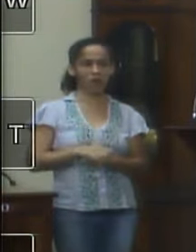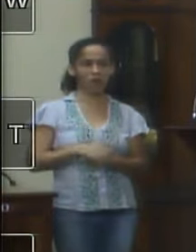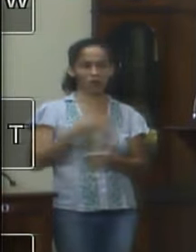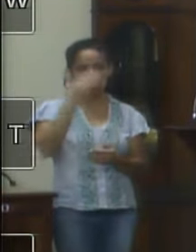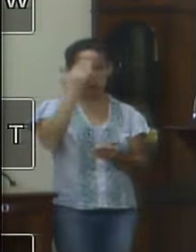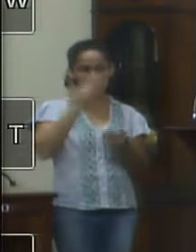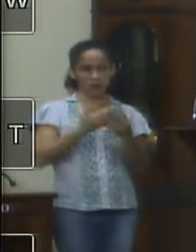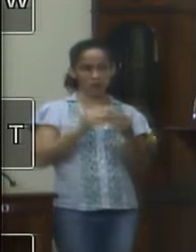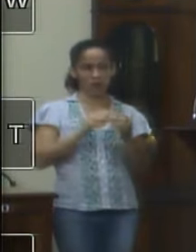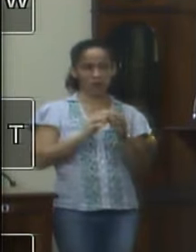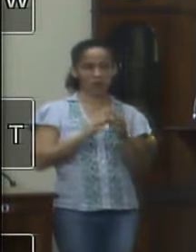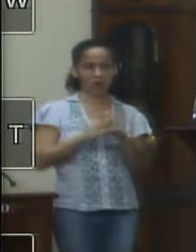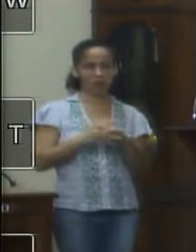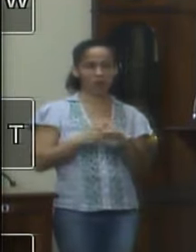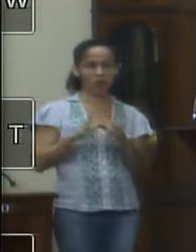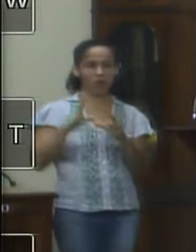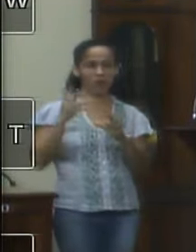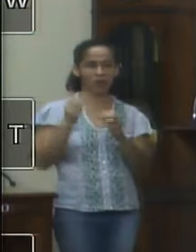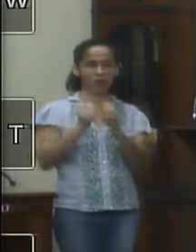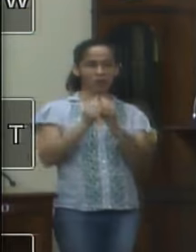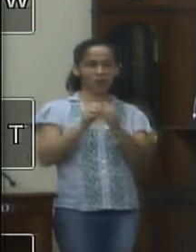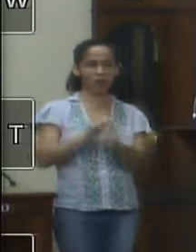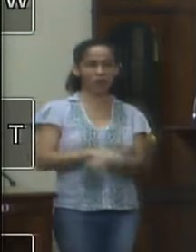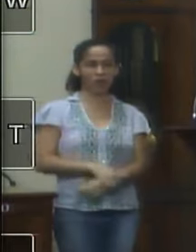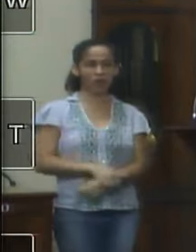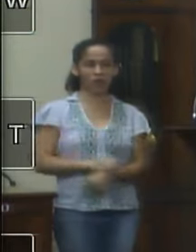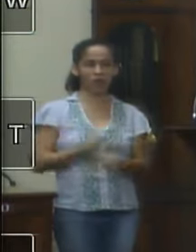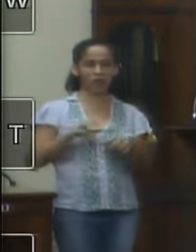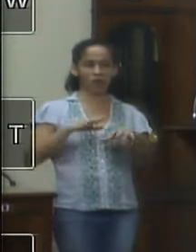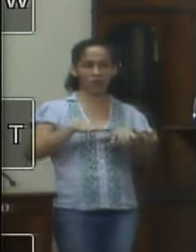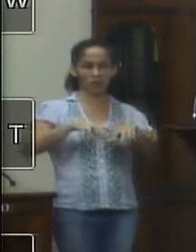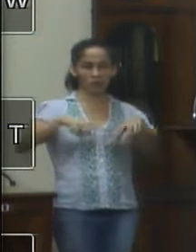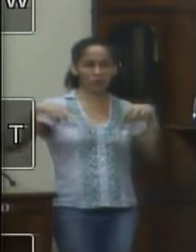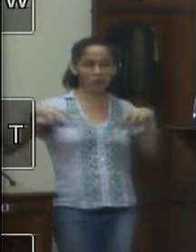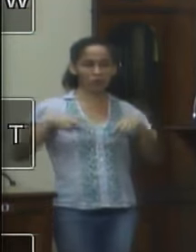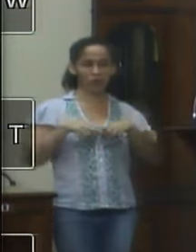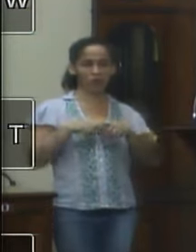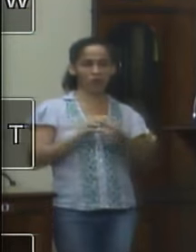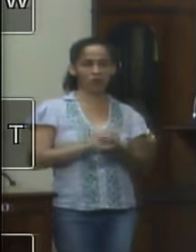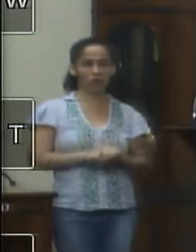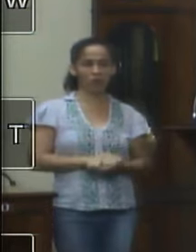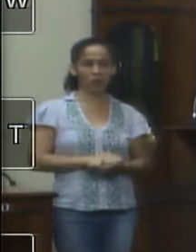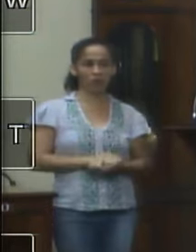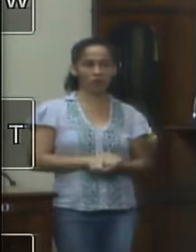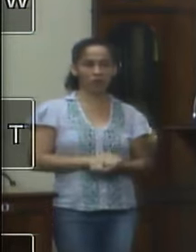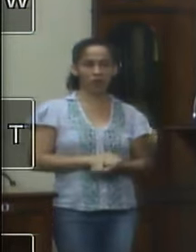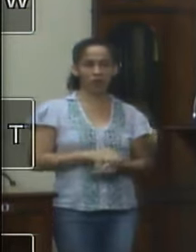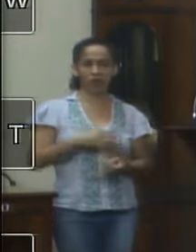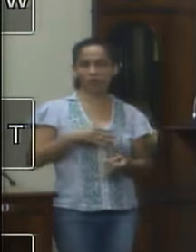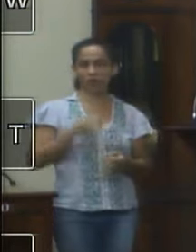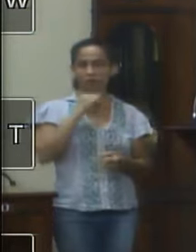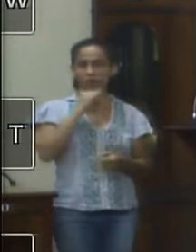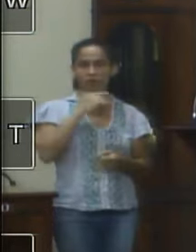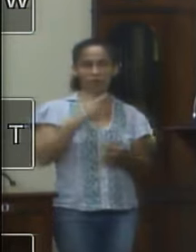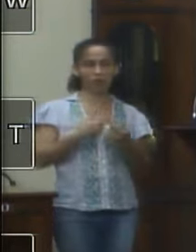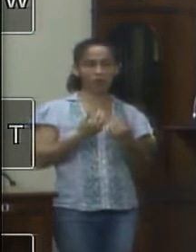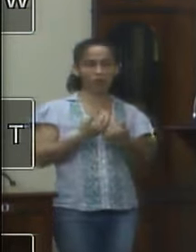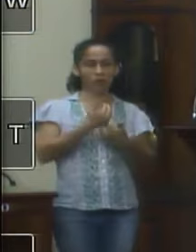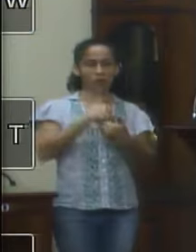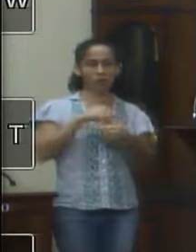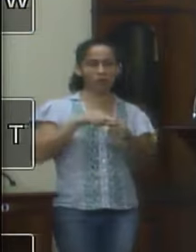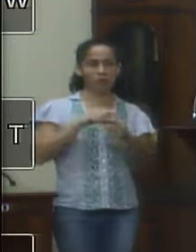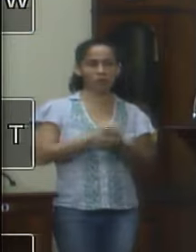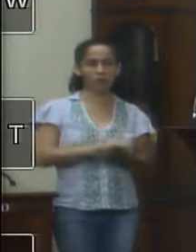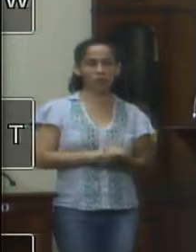acredito que se eu chamar todo mundo para vir aqui a gente vai lotar essa sessão você pode ter certeza e lamento profundamente porque eu